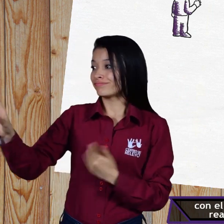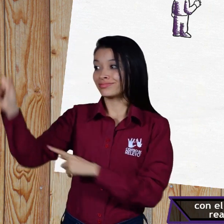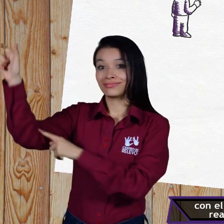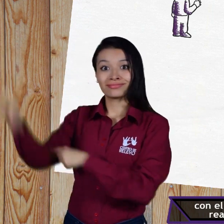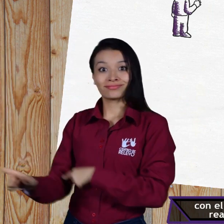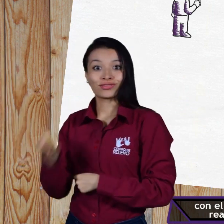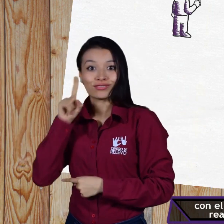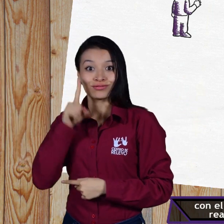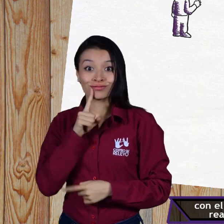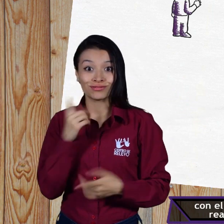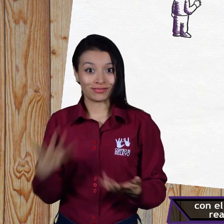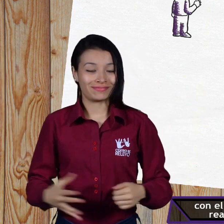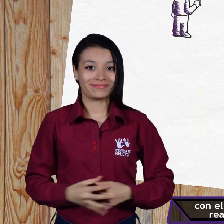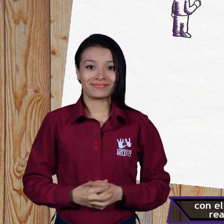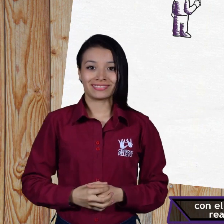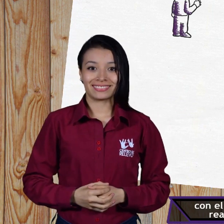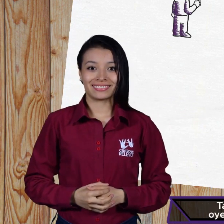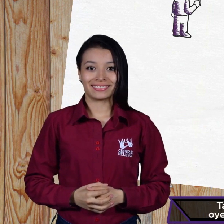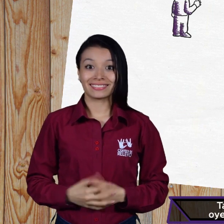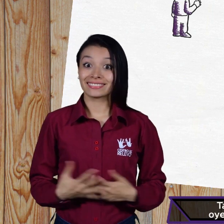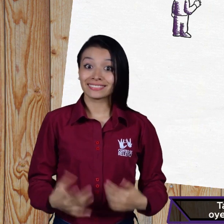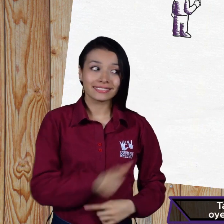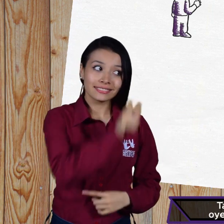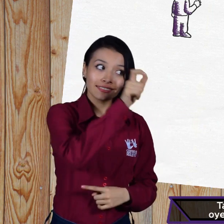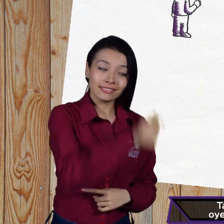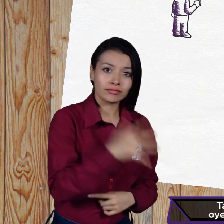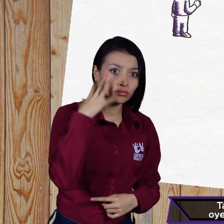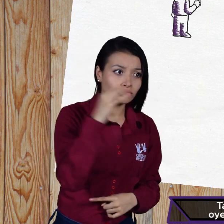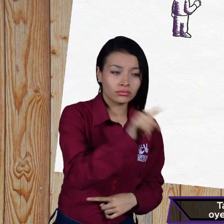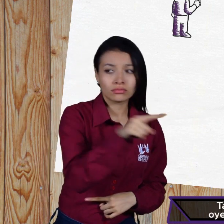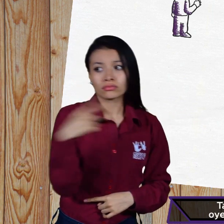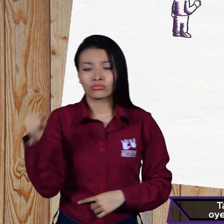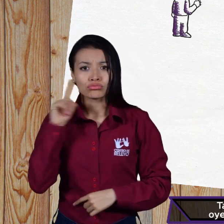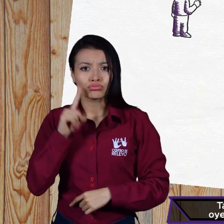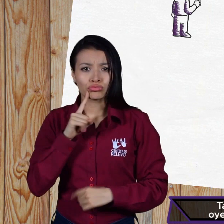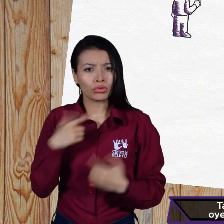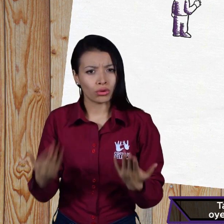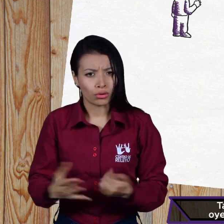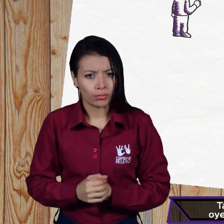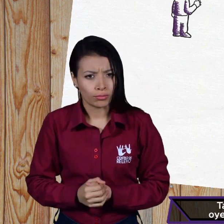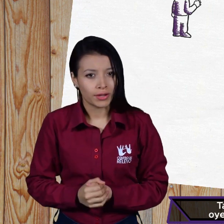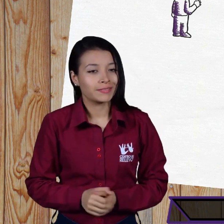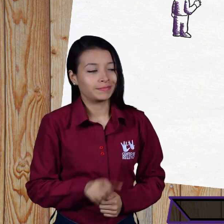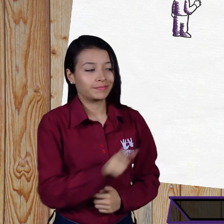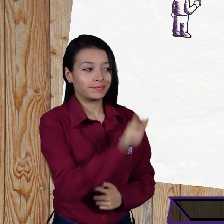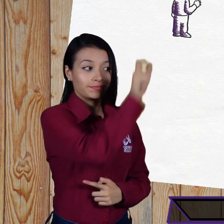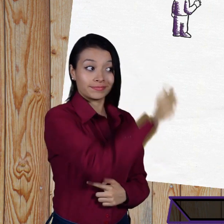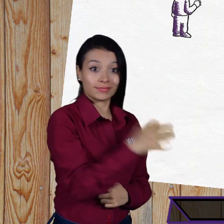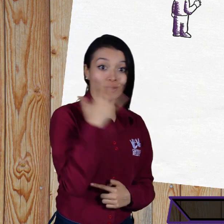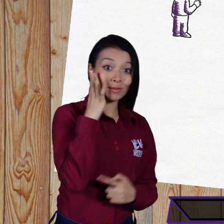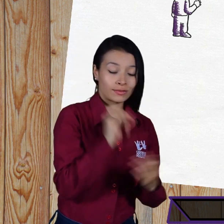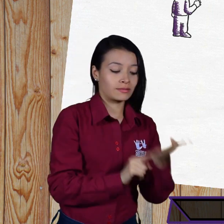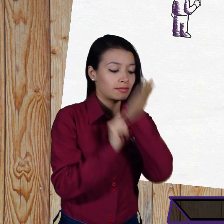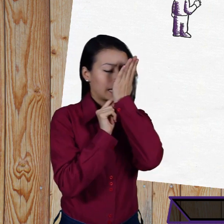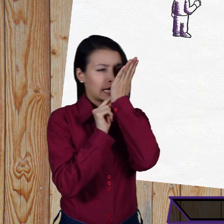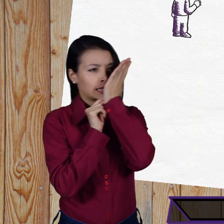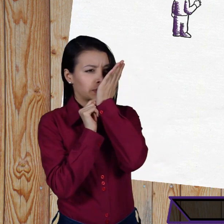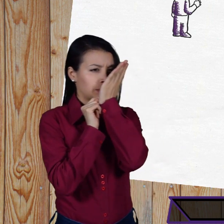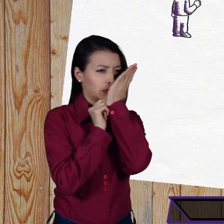lo recibe y realiza la llamada al número indicado. También es posible que la persona oyente contacte a una persona sorda, grabando una nota de voz, la cual envía